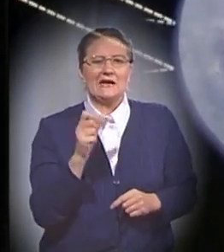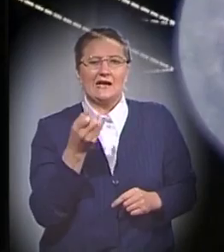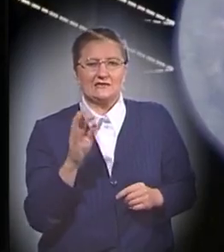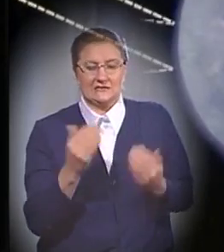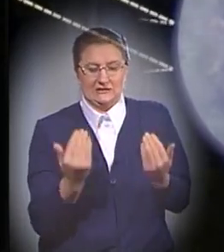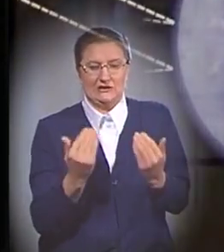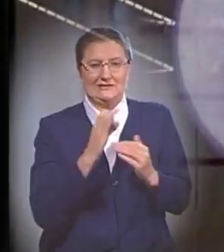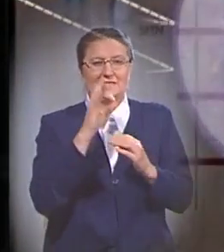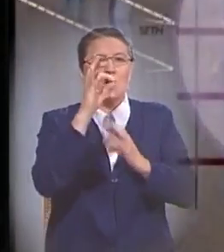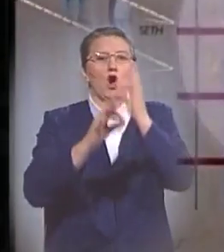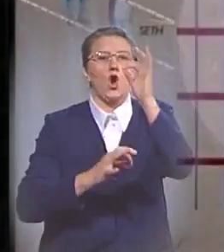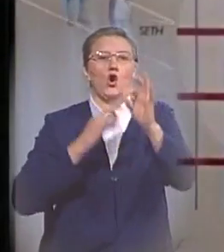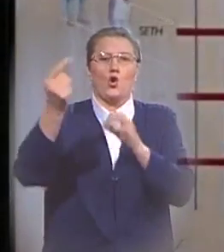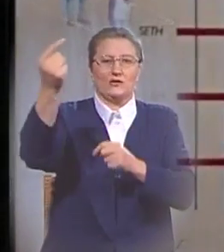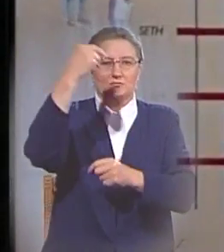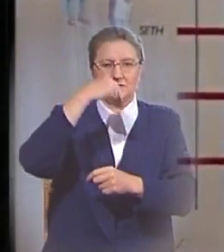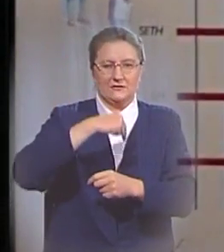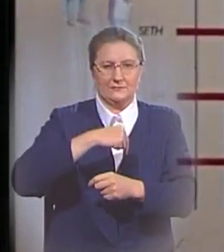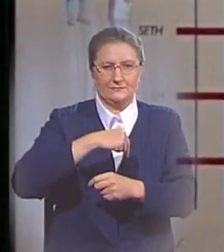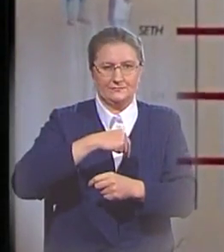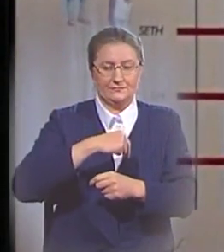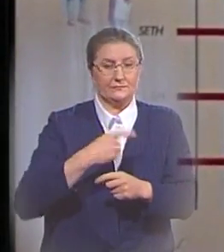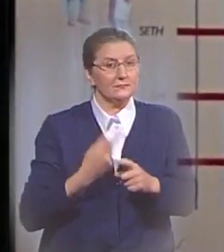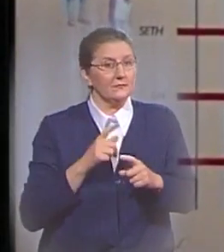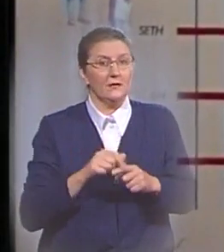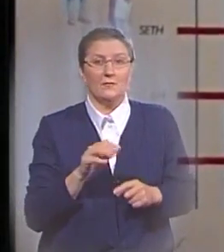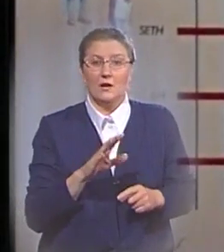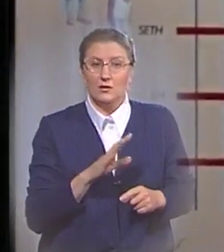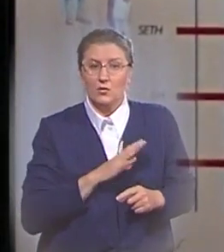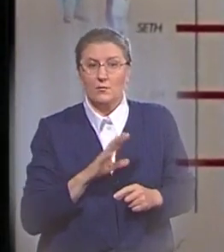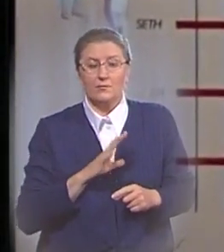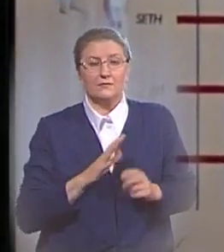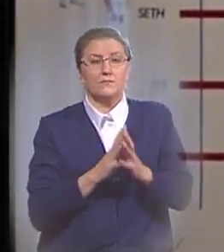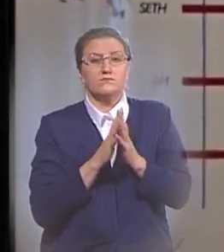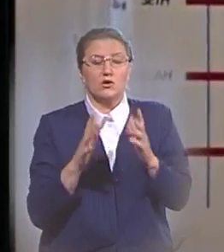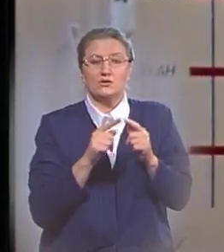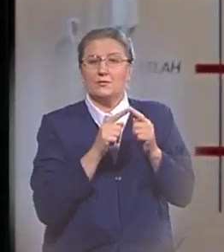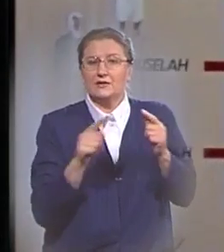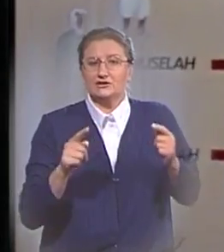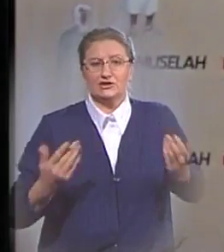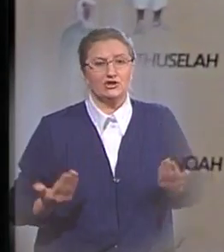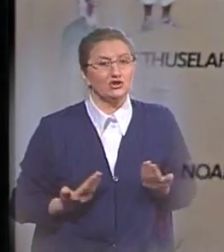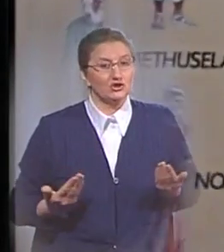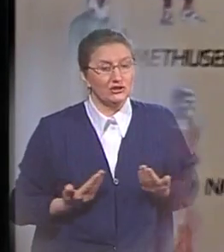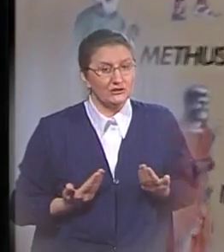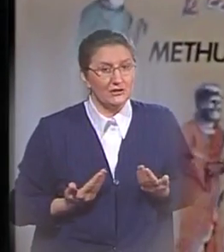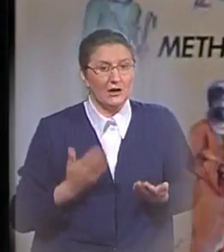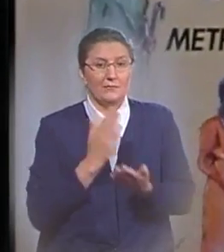сейчас из космоса. Это могло быть причиной большей продолжительности жизни обитателей земли до